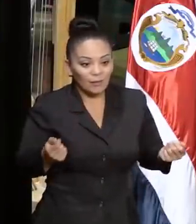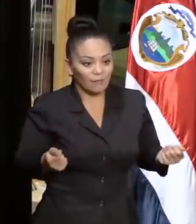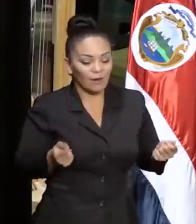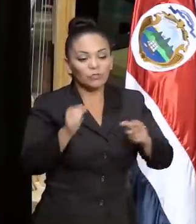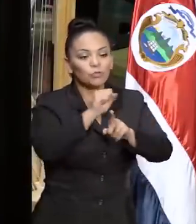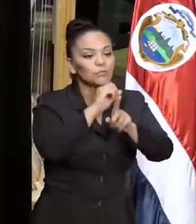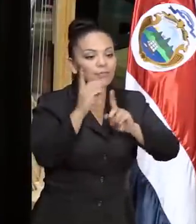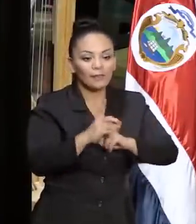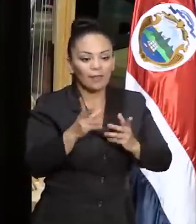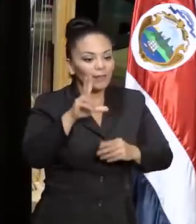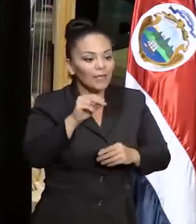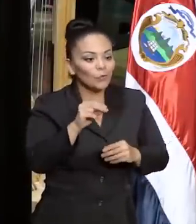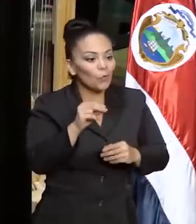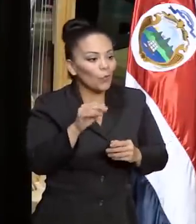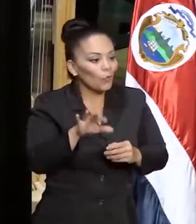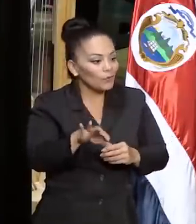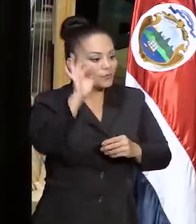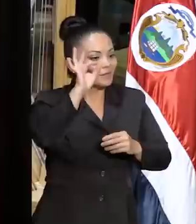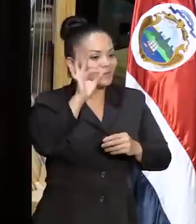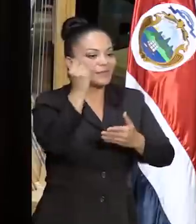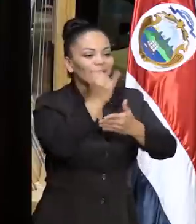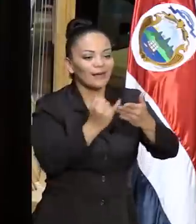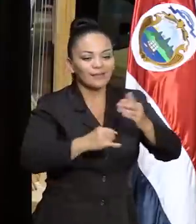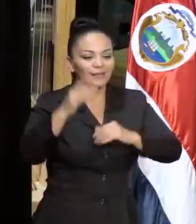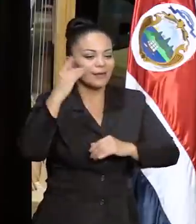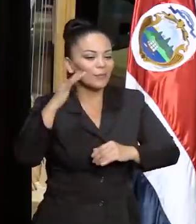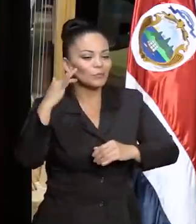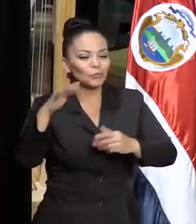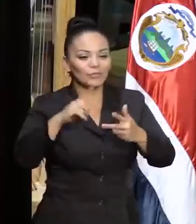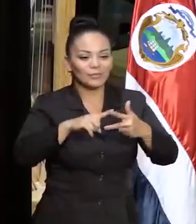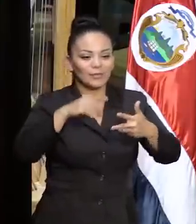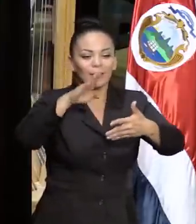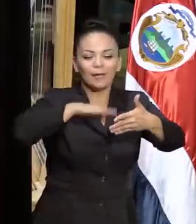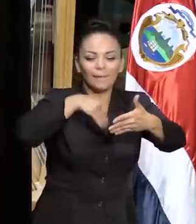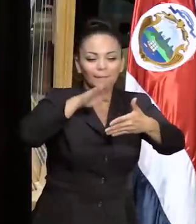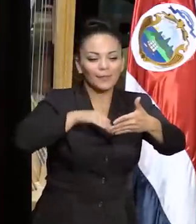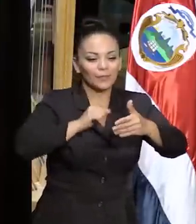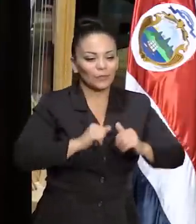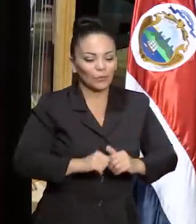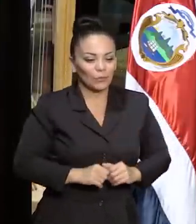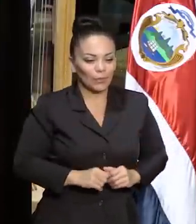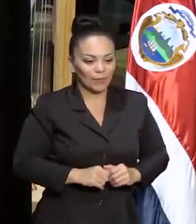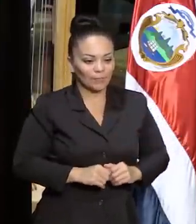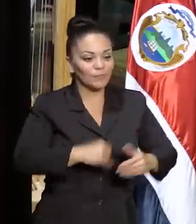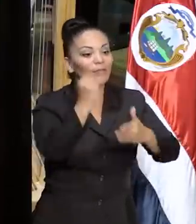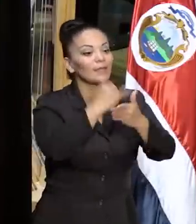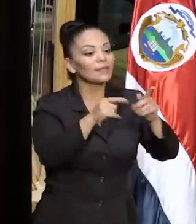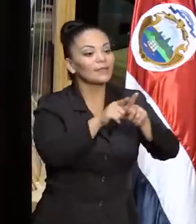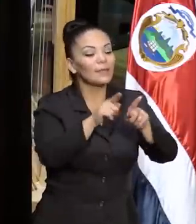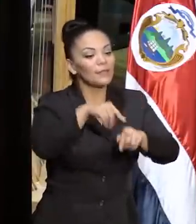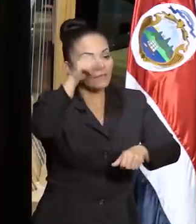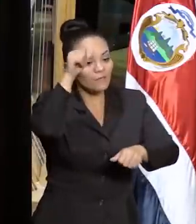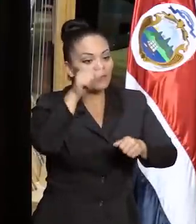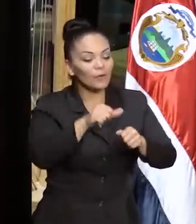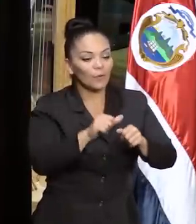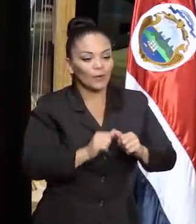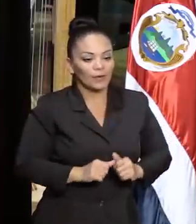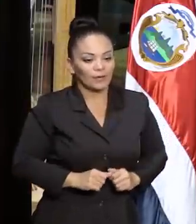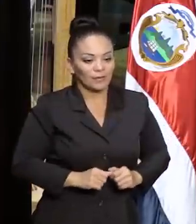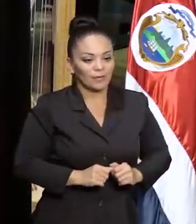que no haya descubierto el arte, la música, la pintura. El arte también nos recuerda